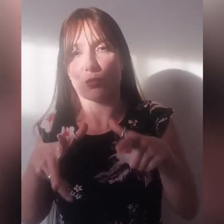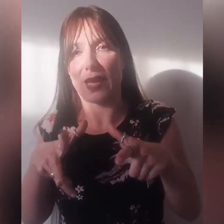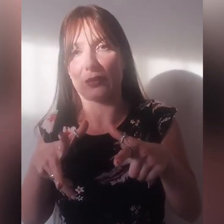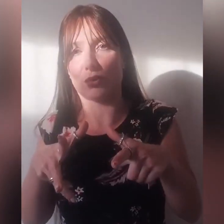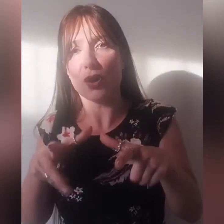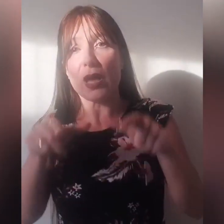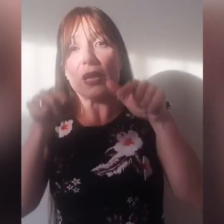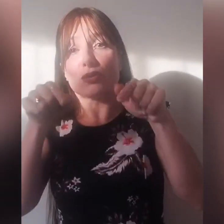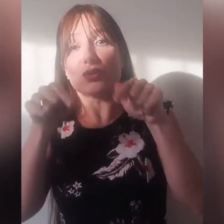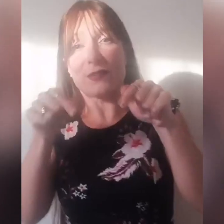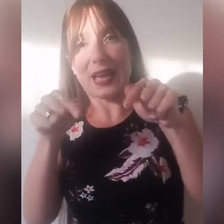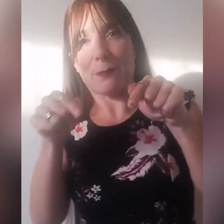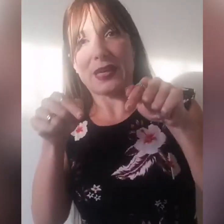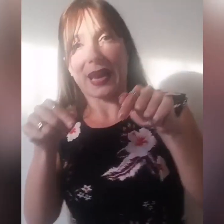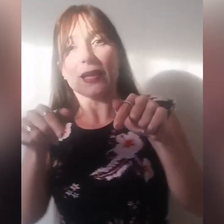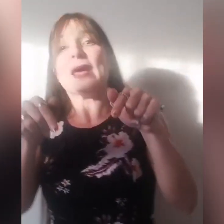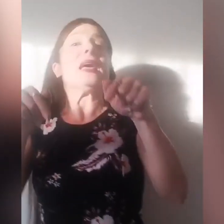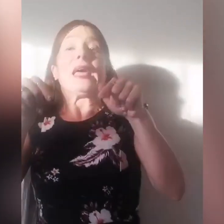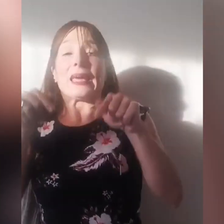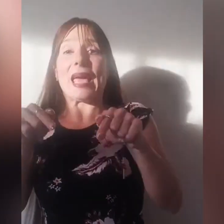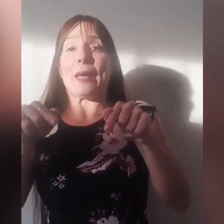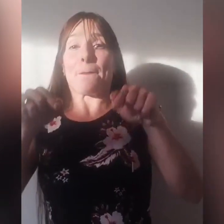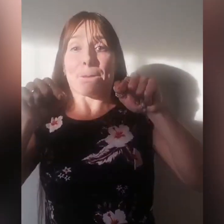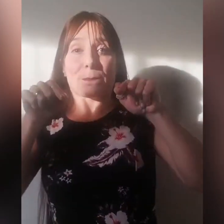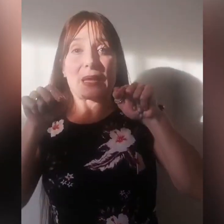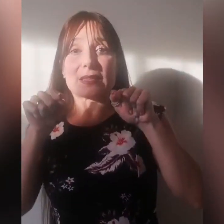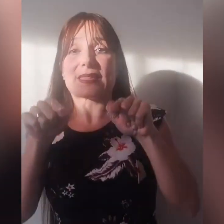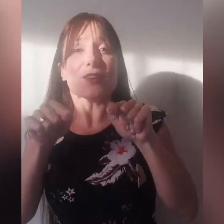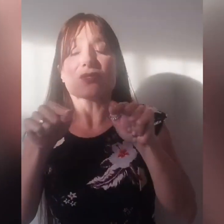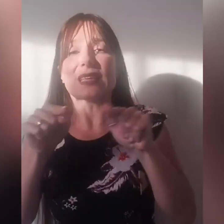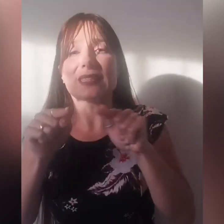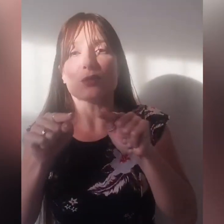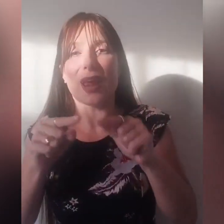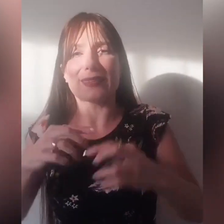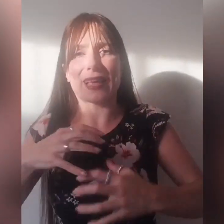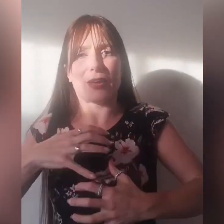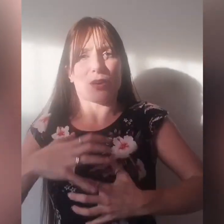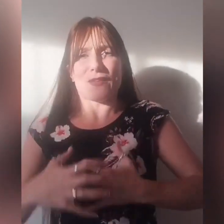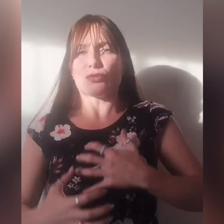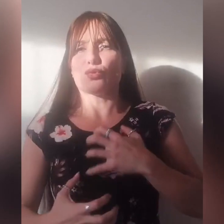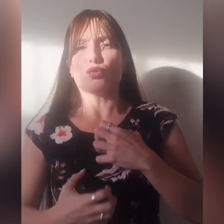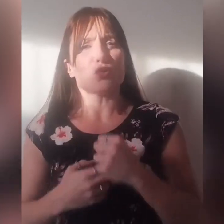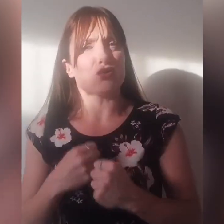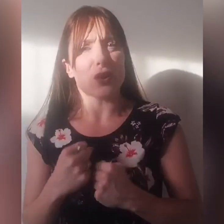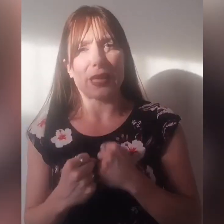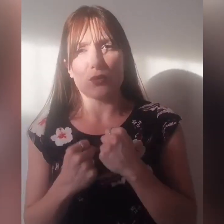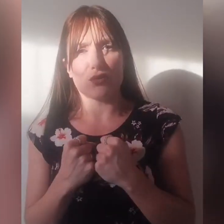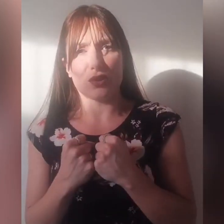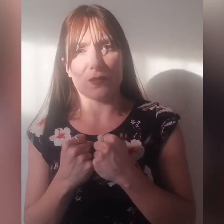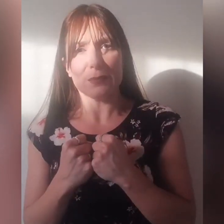momento tu devi capire che se non sei stato radical e non hai fatto tutto ciò che riuscivi,